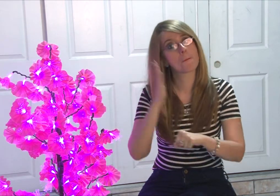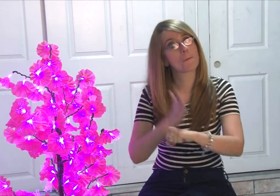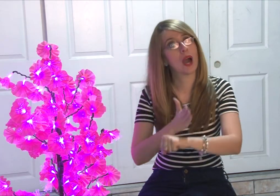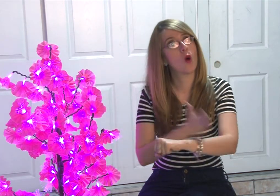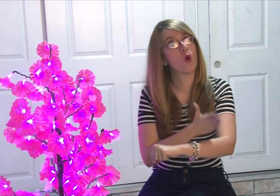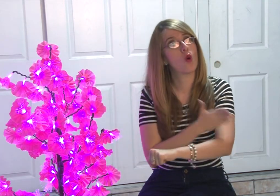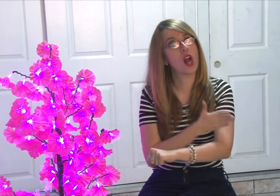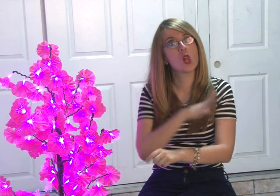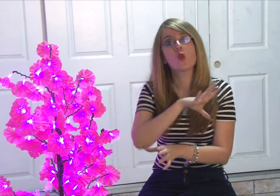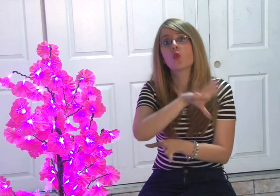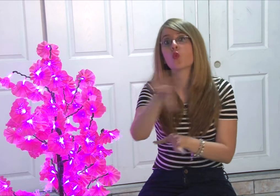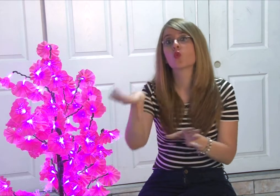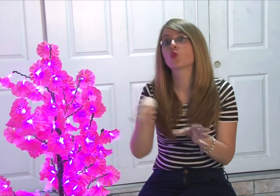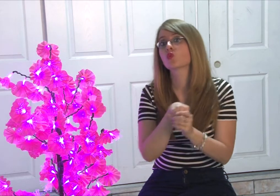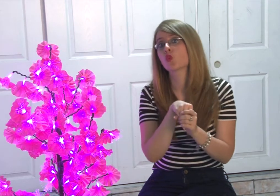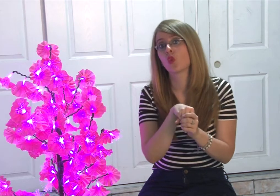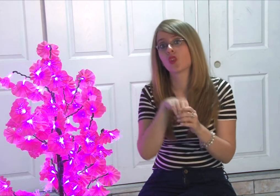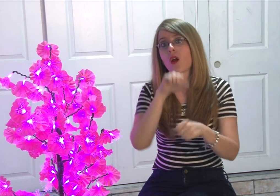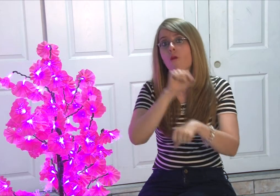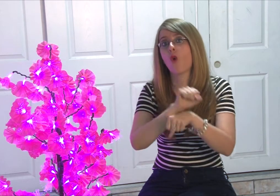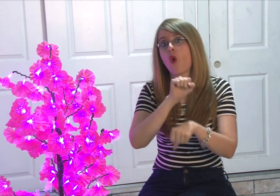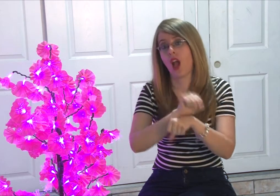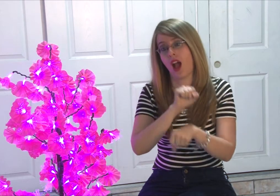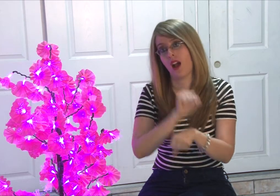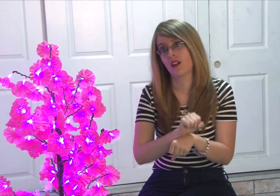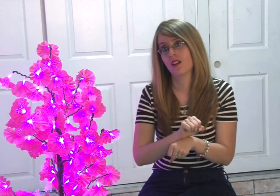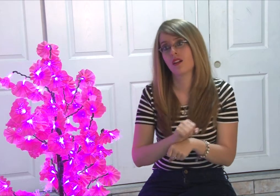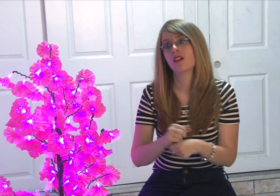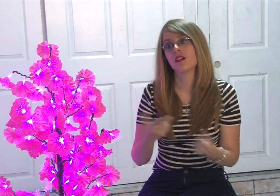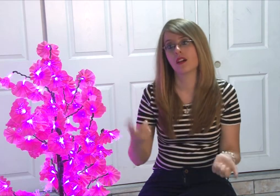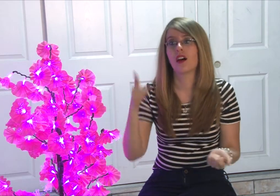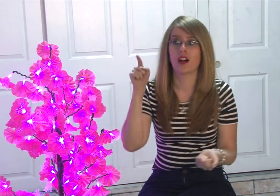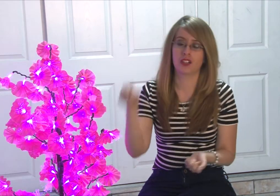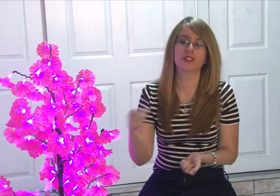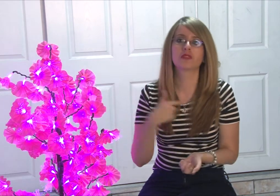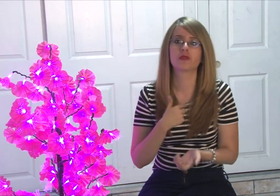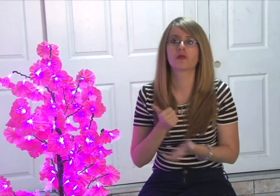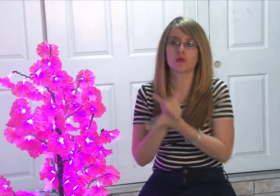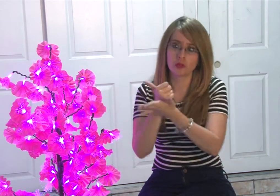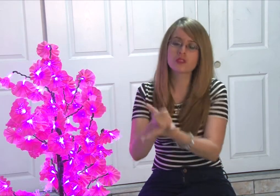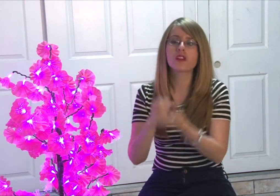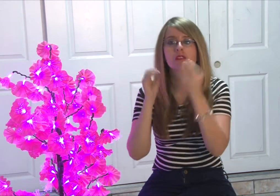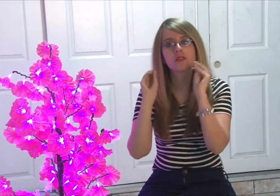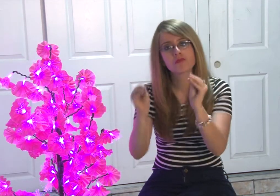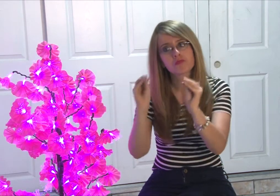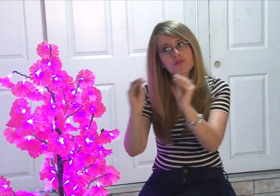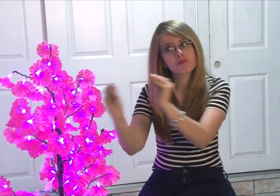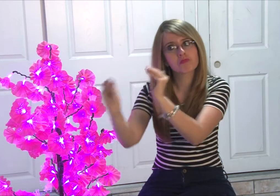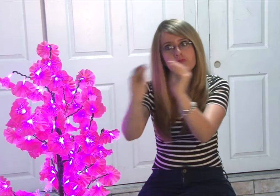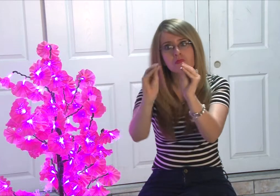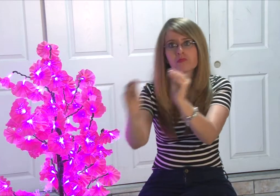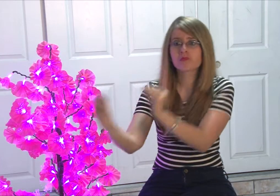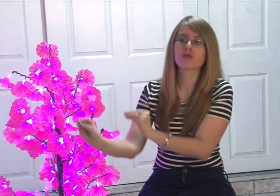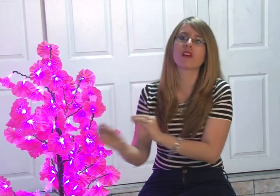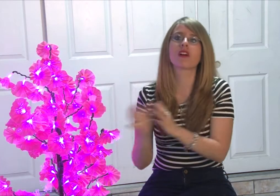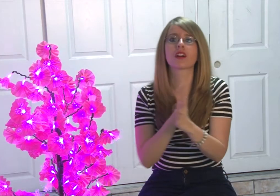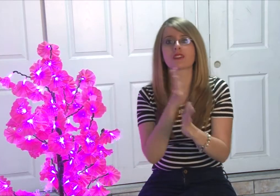Y para ir mejorando la inclusión, lograr la inclusión en el trabajo, les ayudo y les enseño